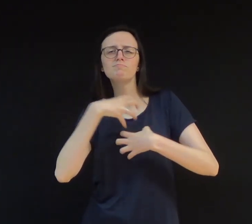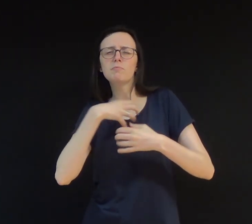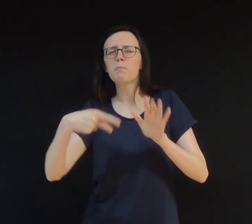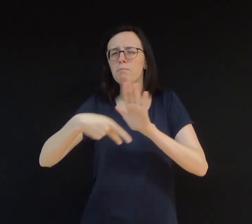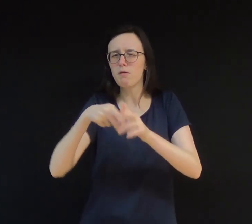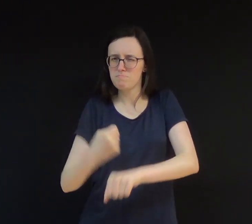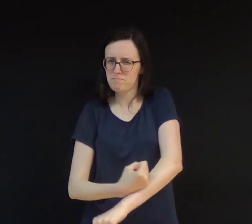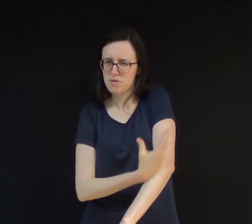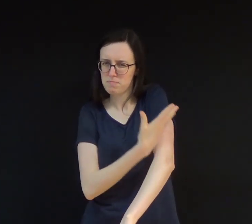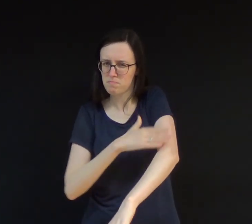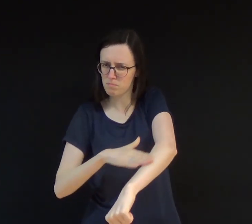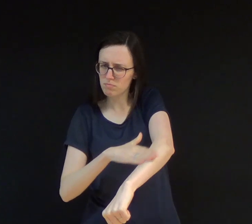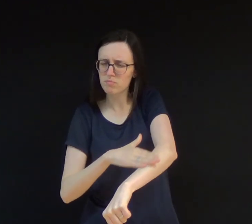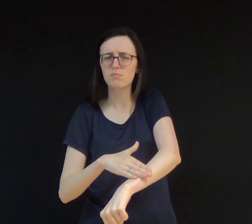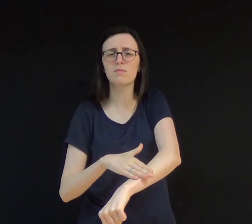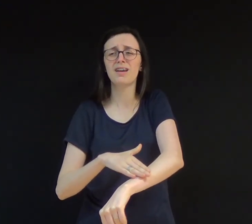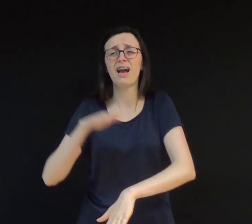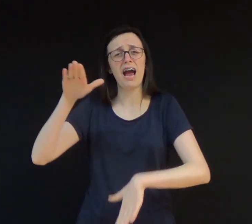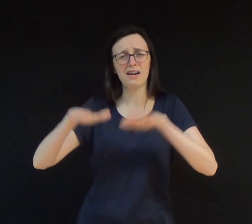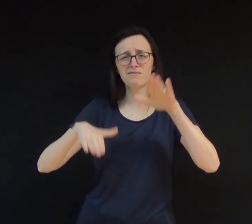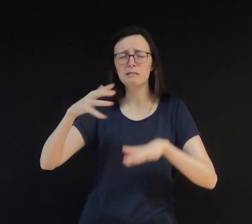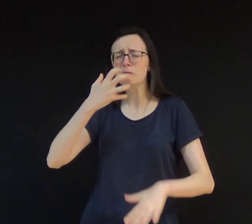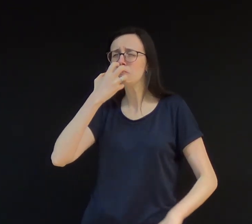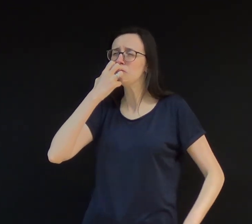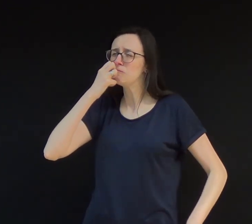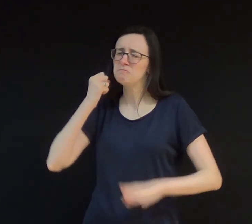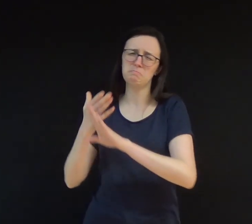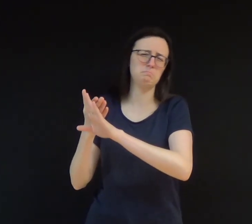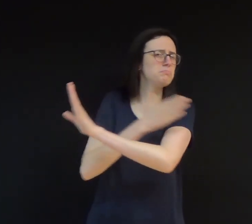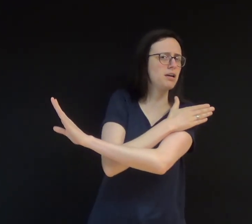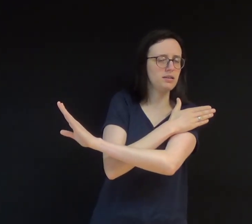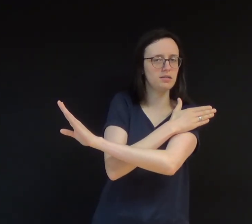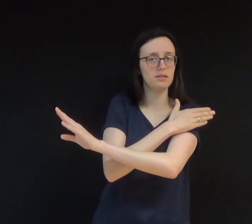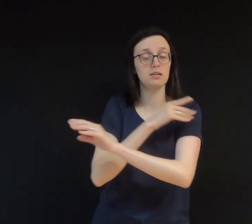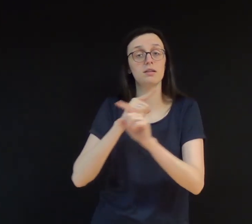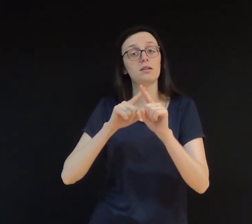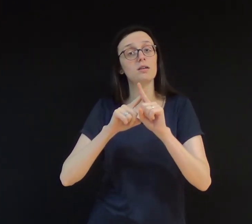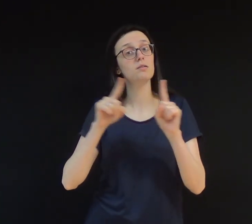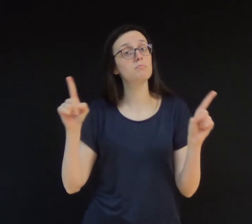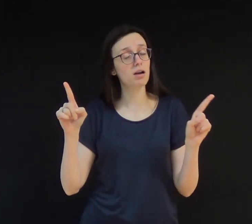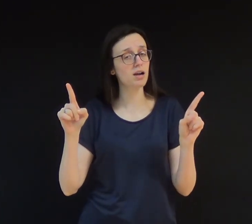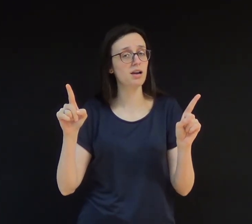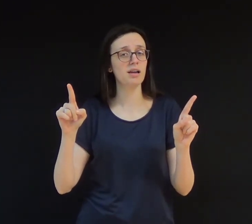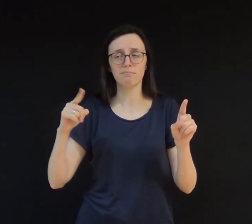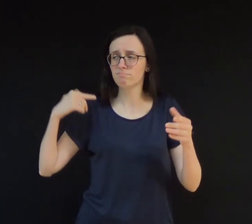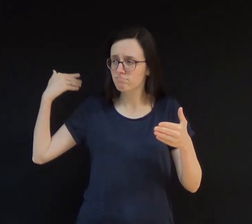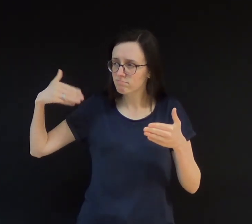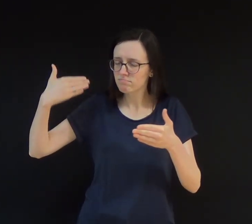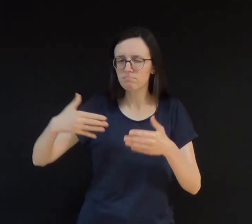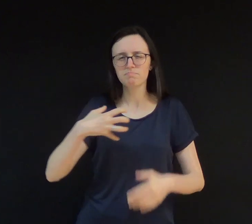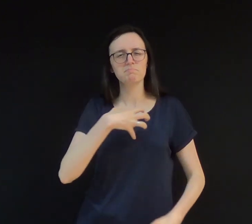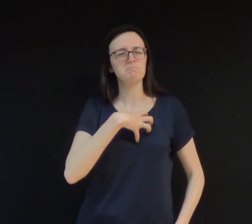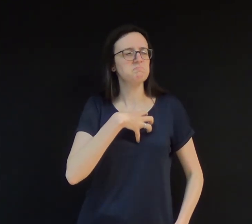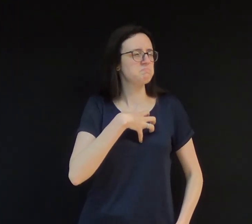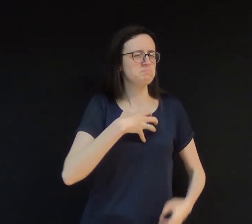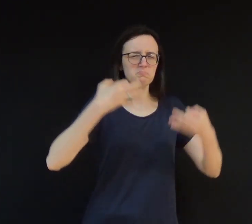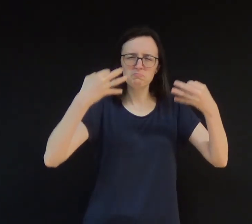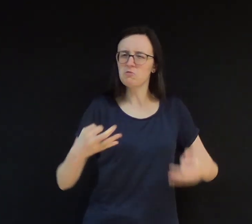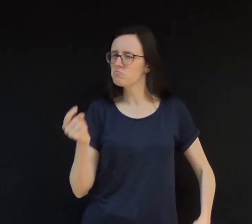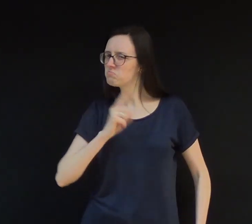E ambas geram mágoa e divisão. Todas as vezes que nos sentimos injustiçados, um grande sentimento de egoísmo toma conta do nosso